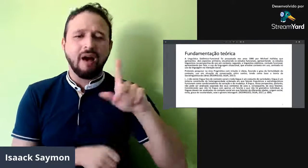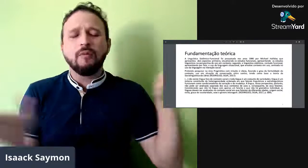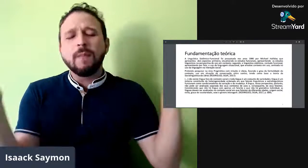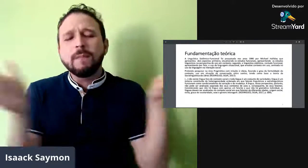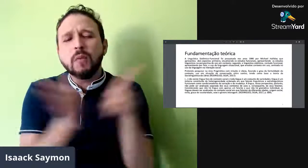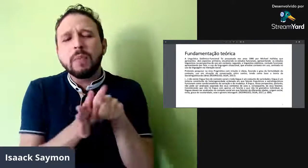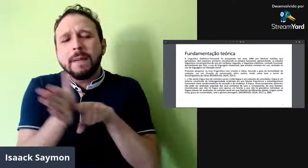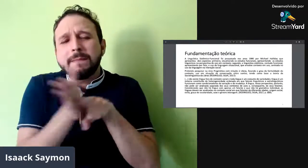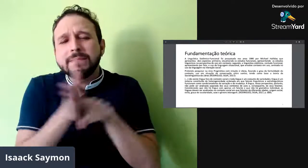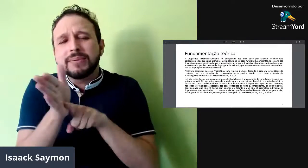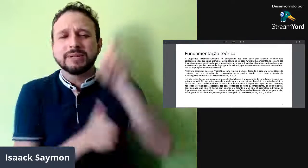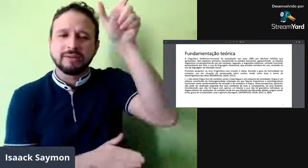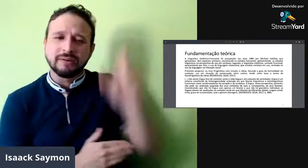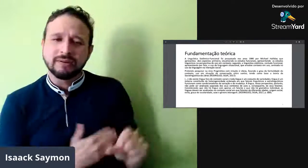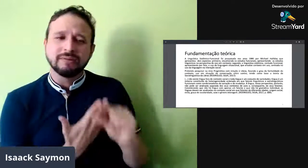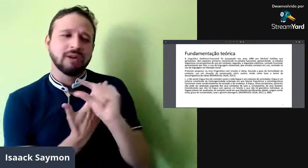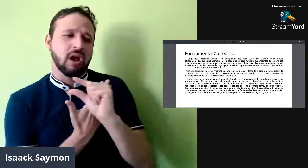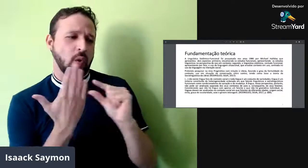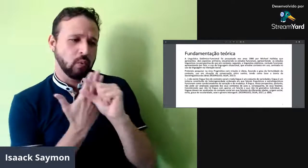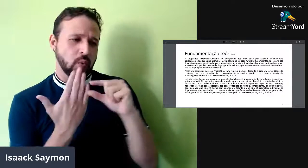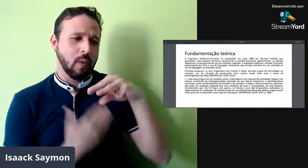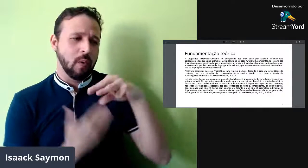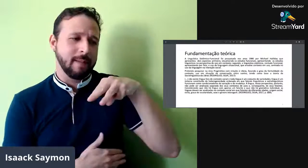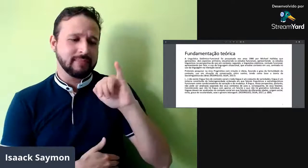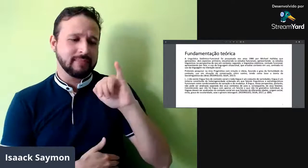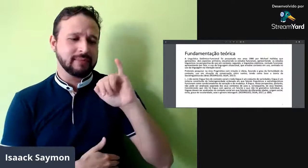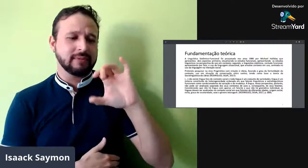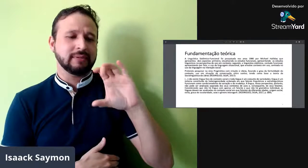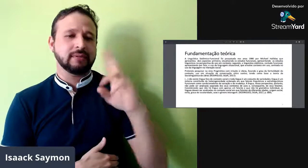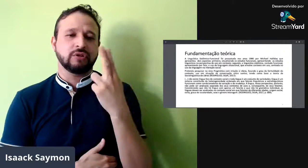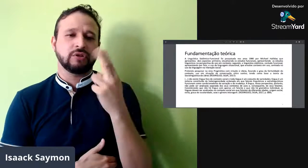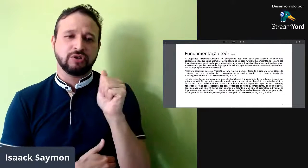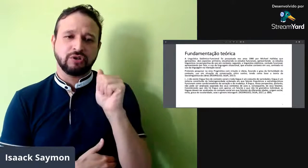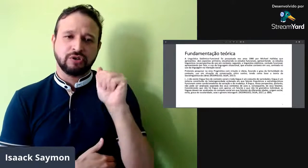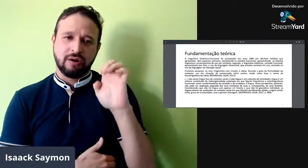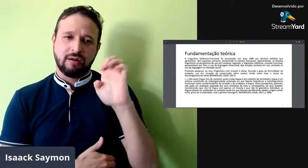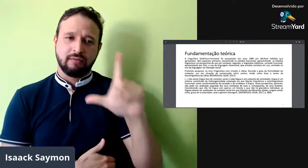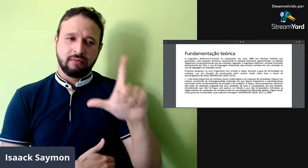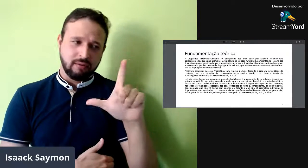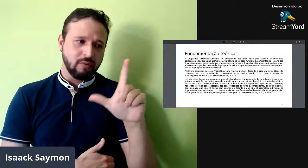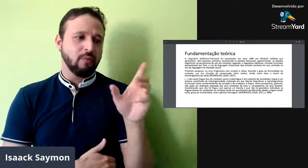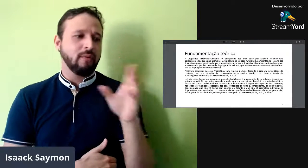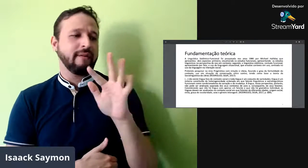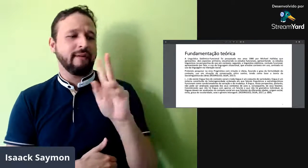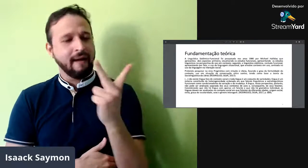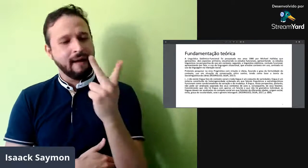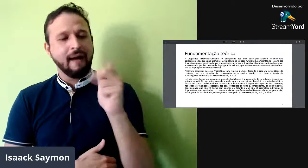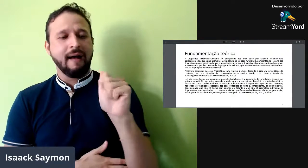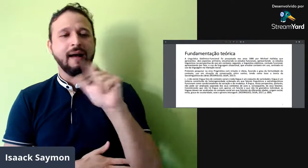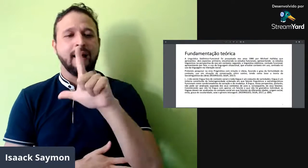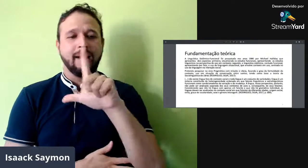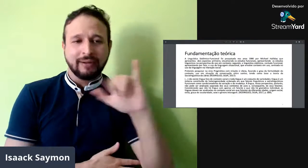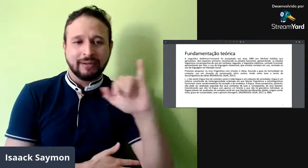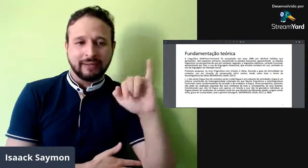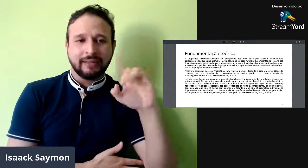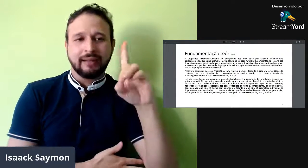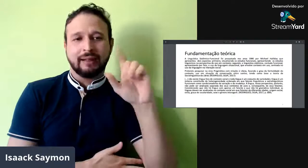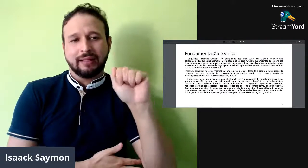Funcional. Ela foi pesquisada pelo autor Michael Halliday.